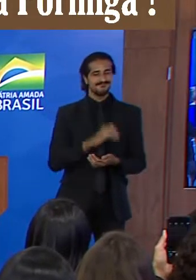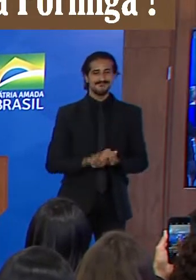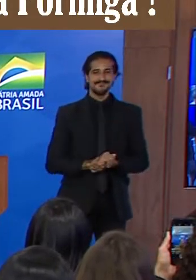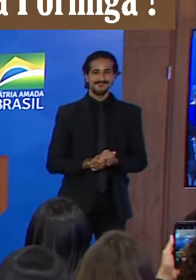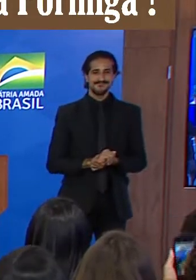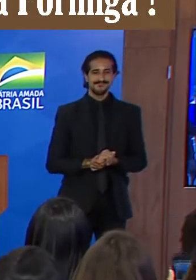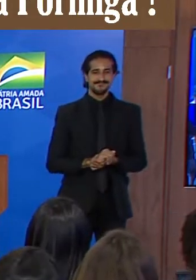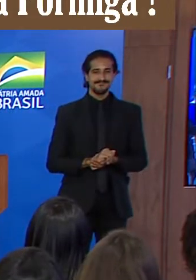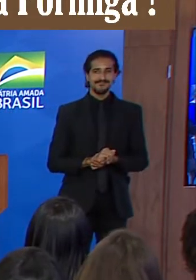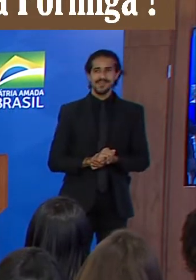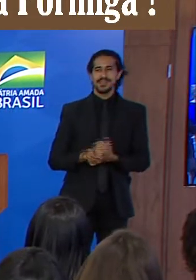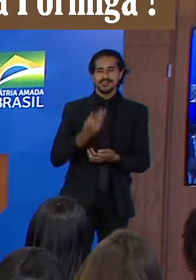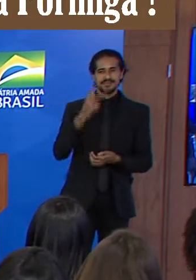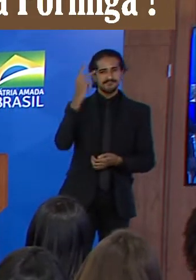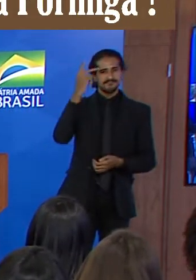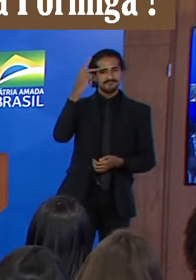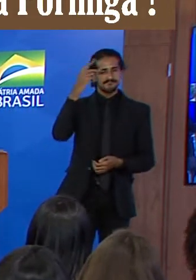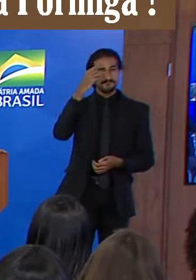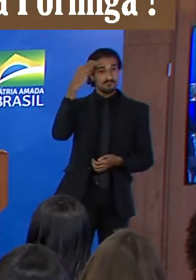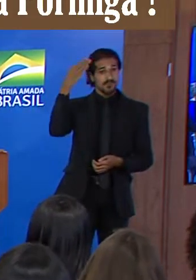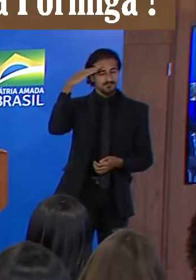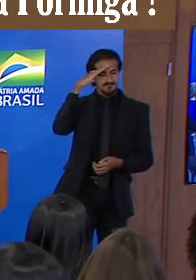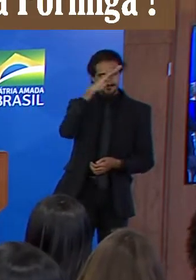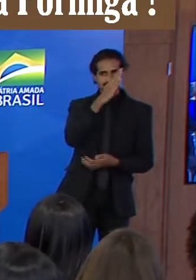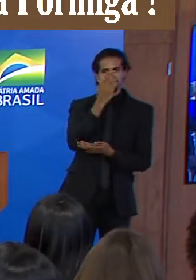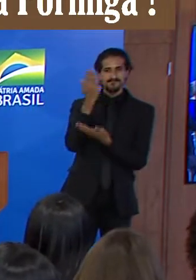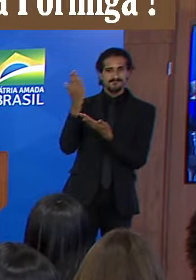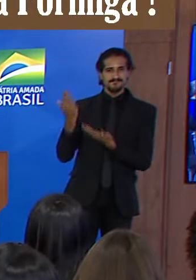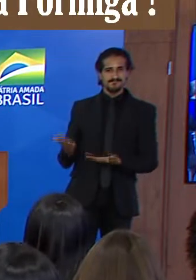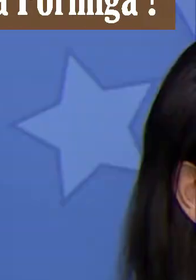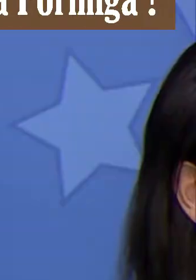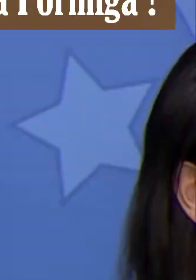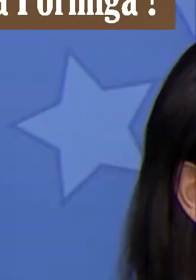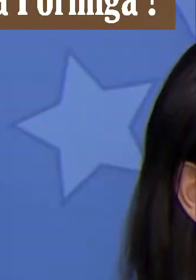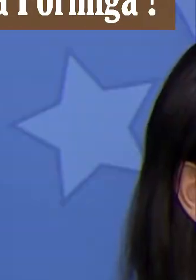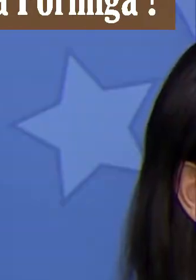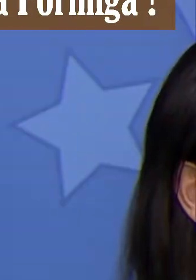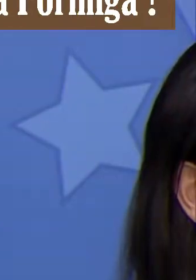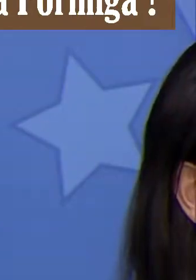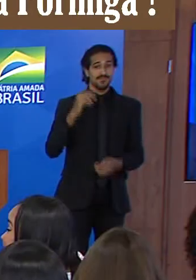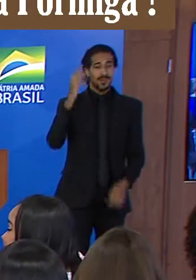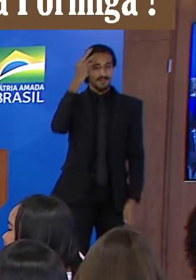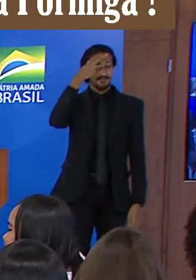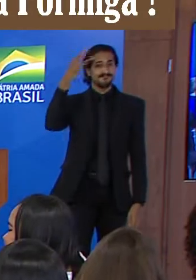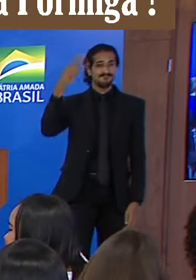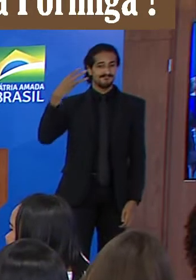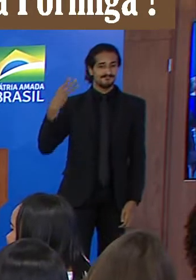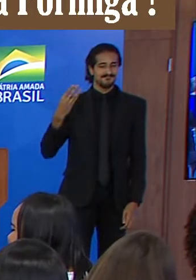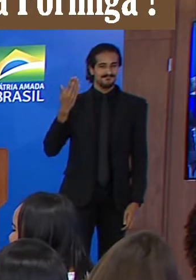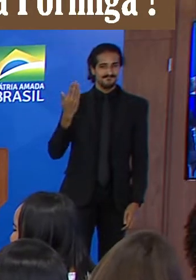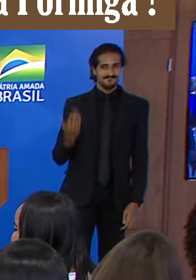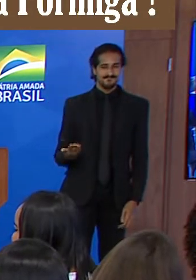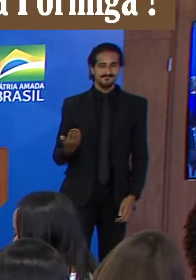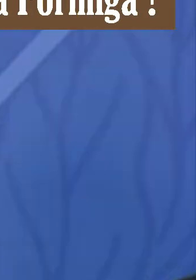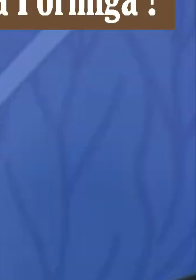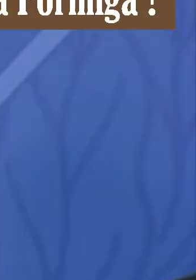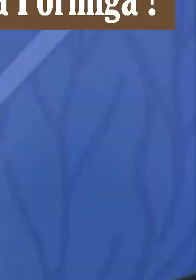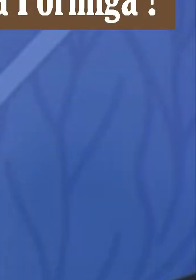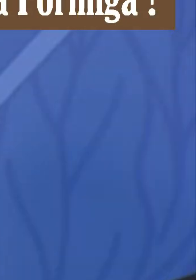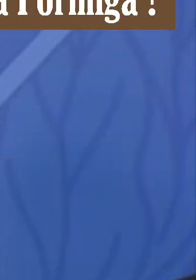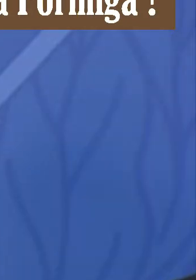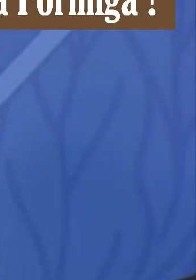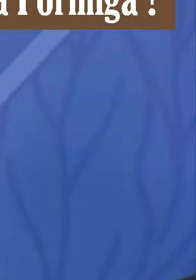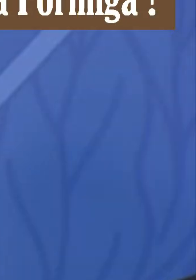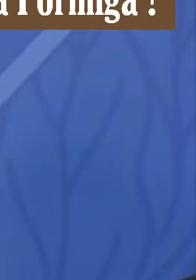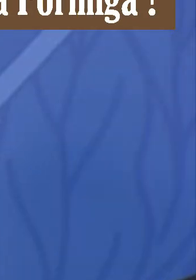excelentíssimo senhor presidente Jair Bolsonaro a senhora primeira dama Michele Bolsonaro excelentíssimo senhor ministro